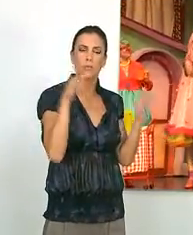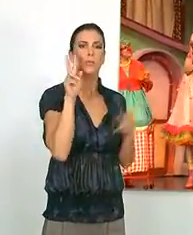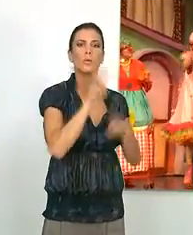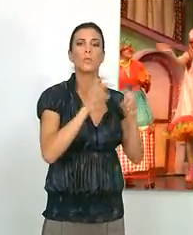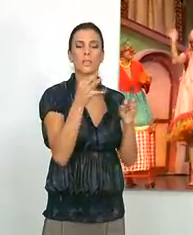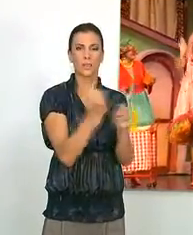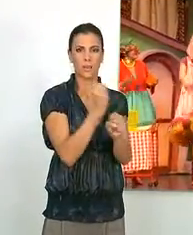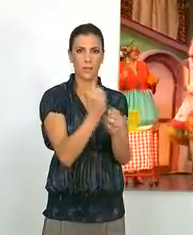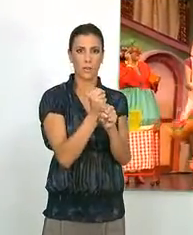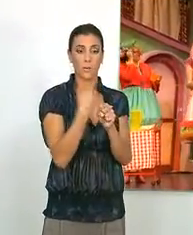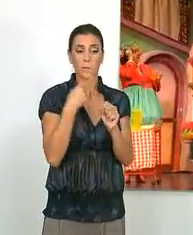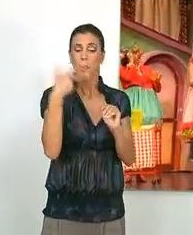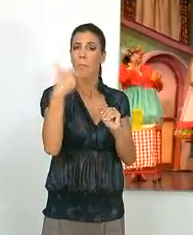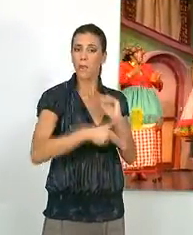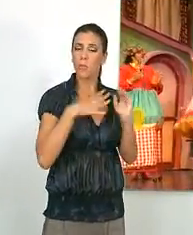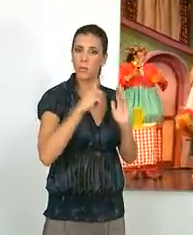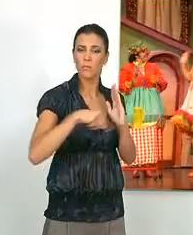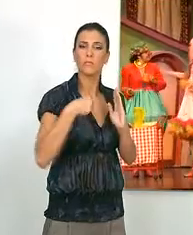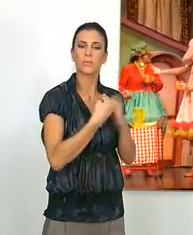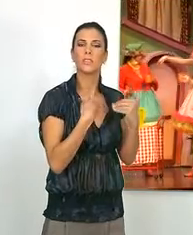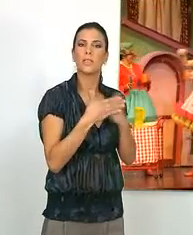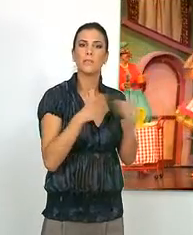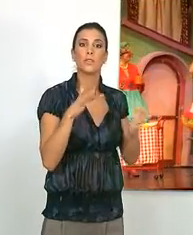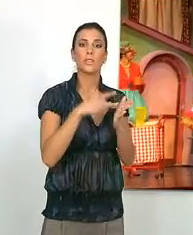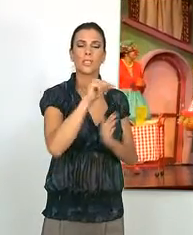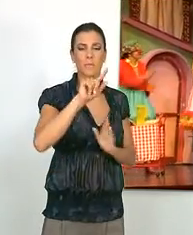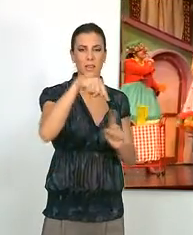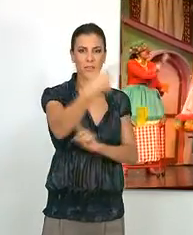la búsqueda de empleo. El plazo de descripción se abre la semana que viene.